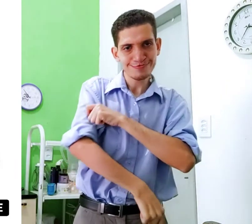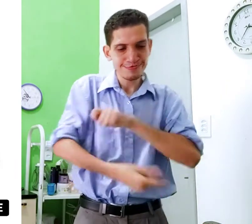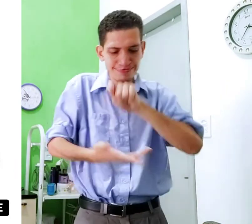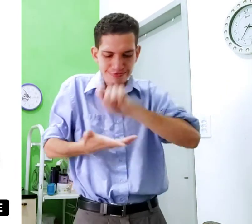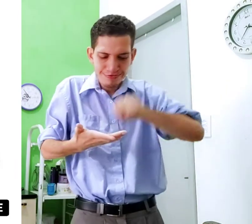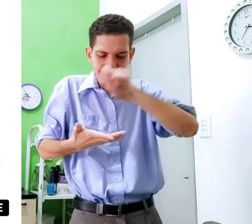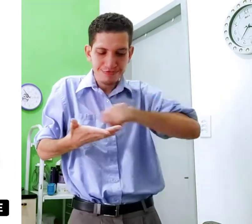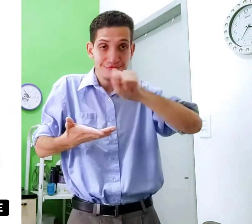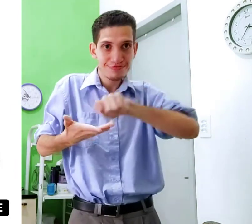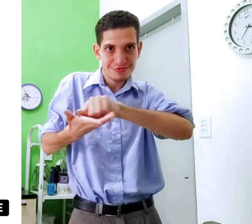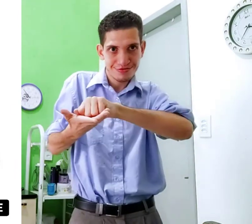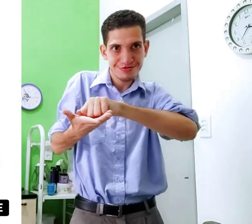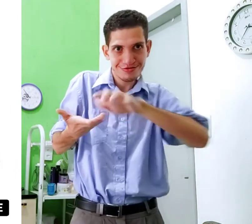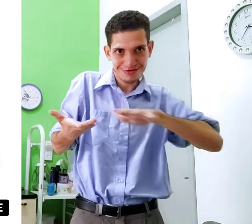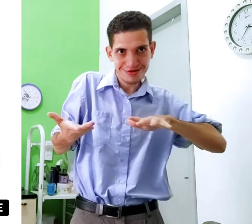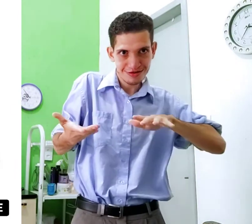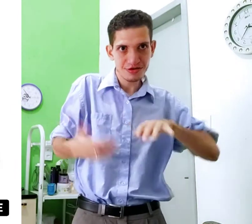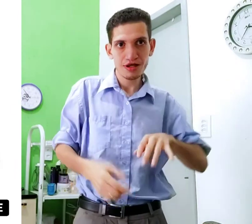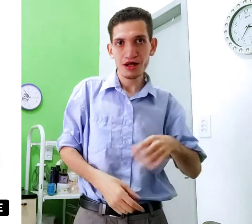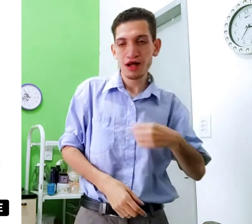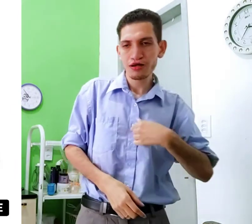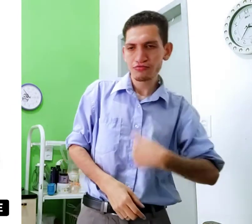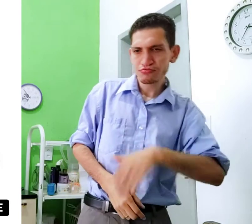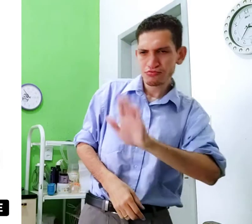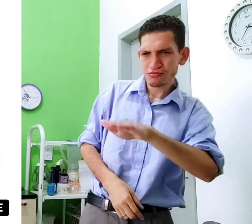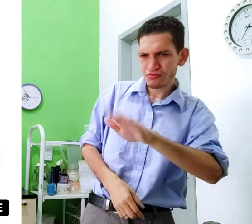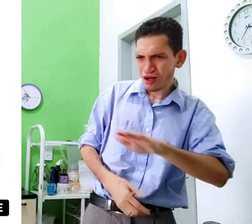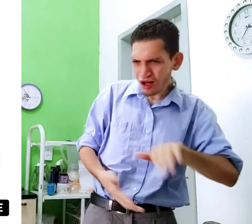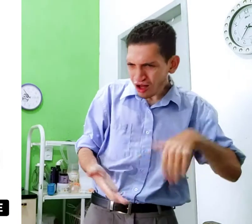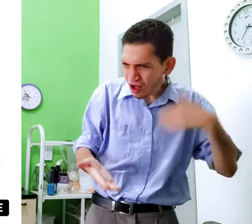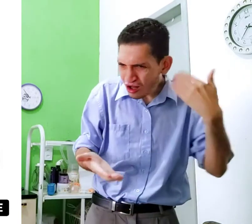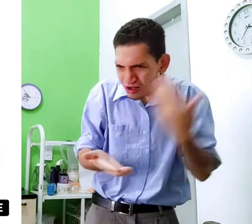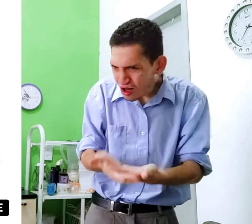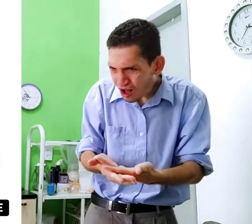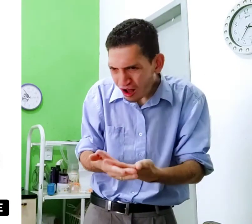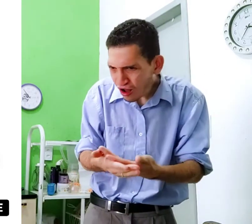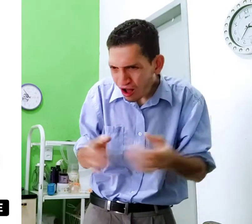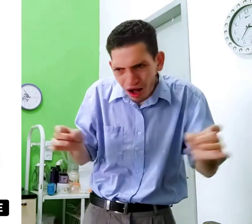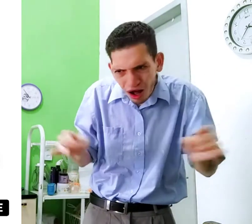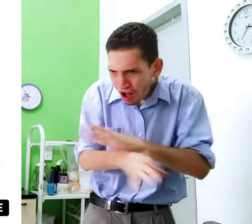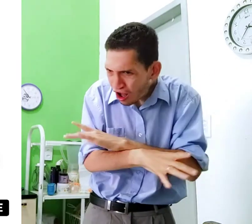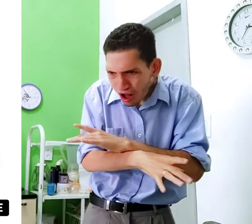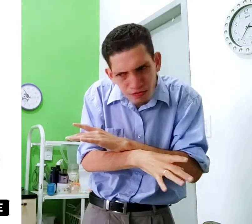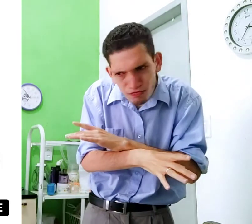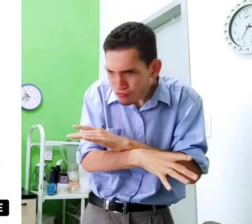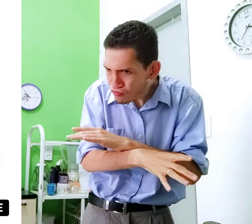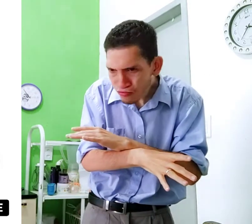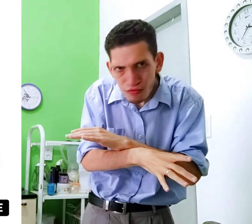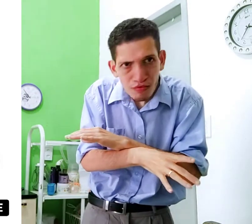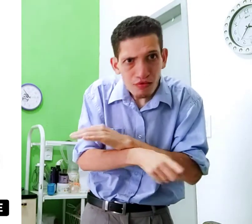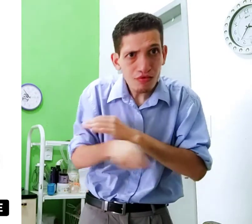pensou o aluno, escrevendo, atividade, eu, ei, até agora, não acabou?